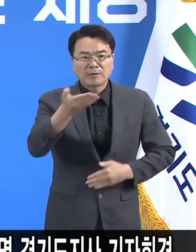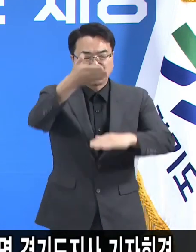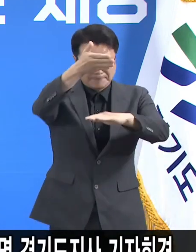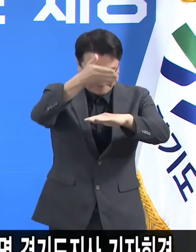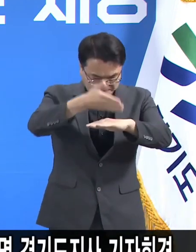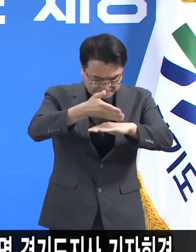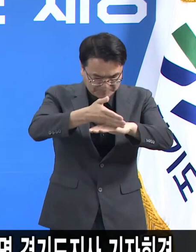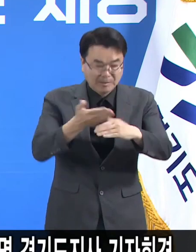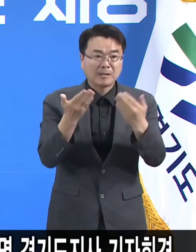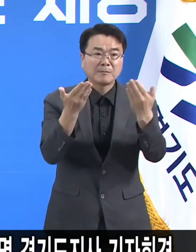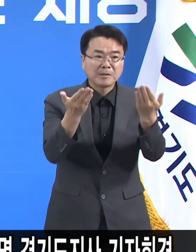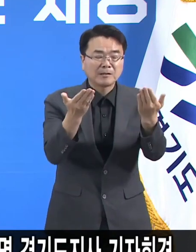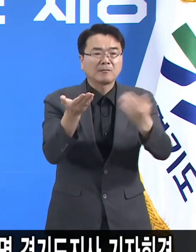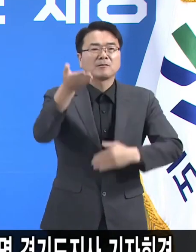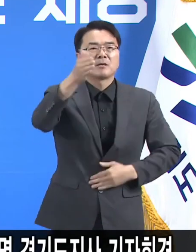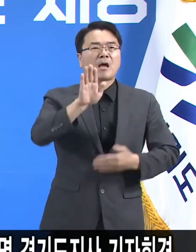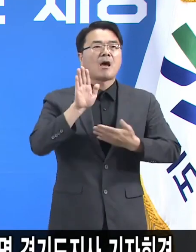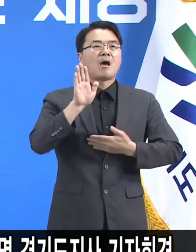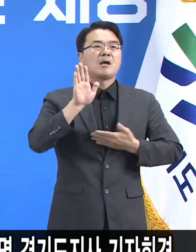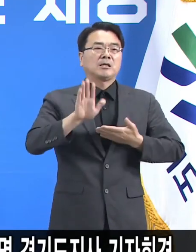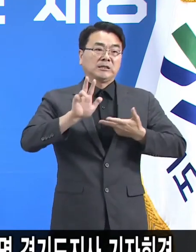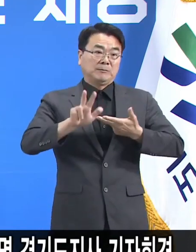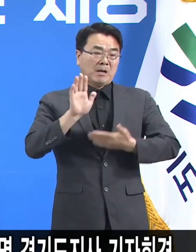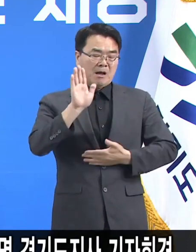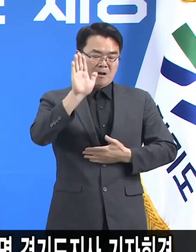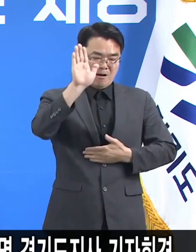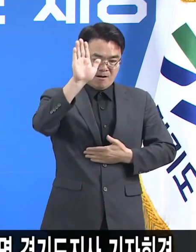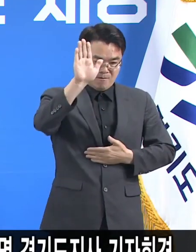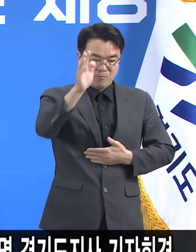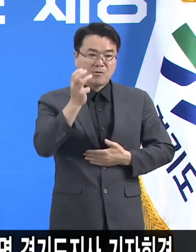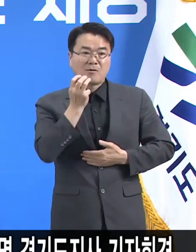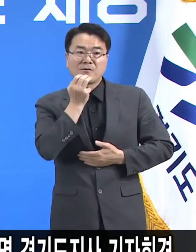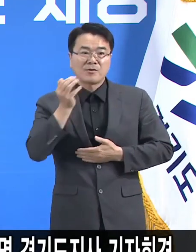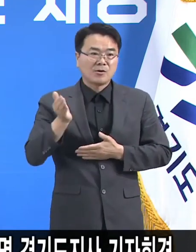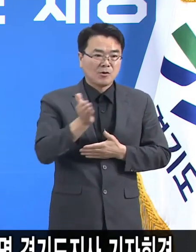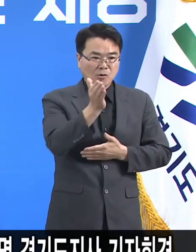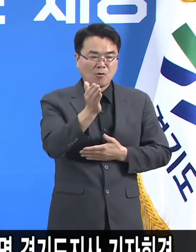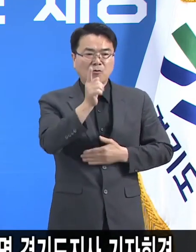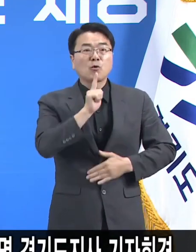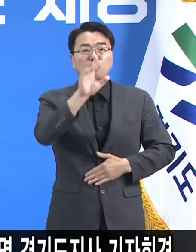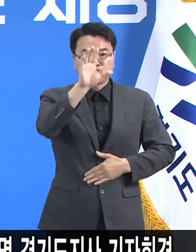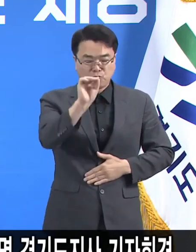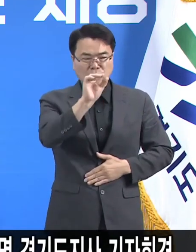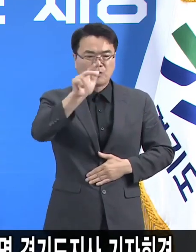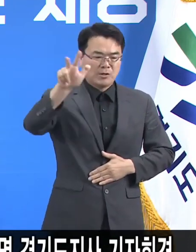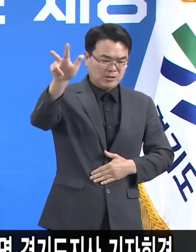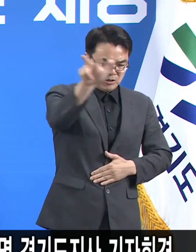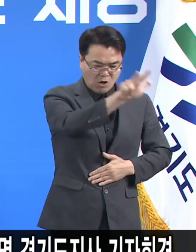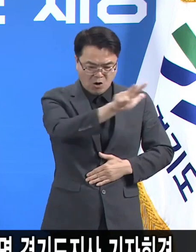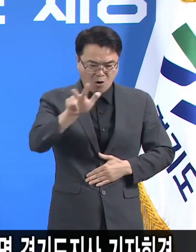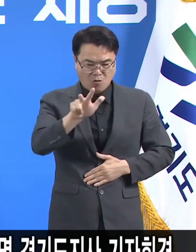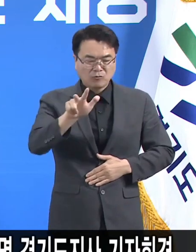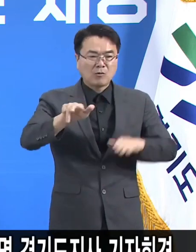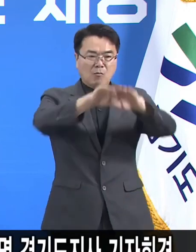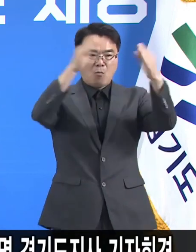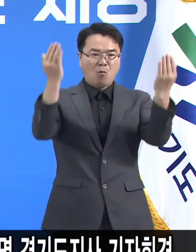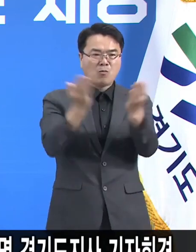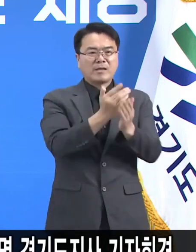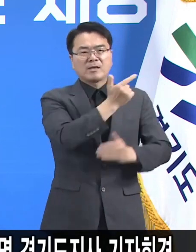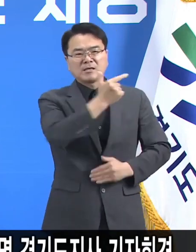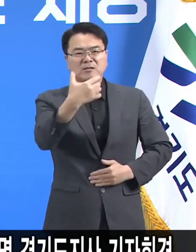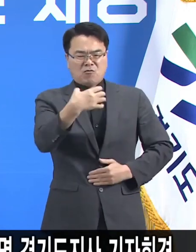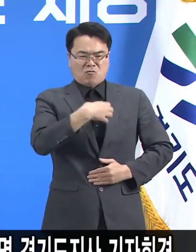그러나 코로나19 발생 이후 최대의 위기가 경기도는 물론 대한민국 전체에 불어닥치고 있습니다.